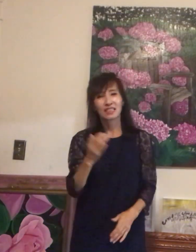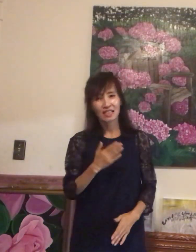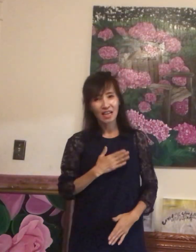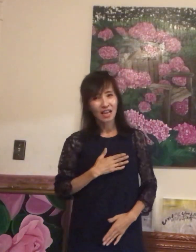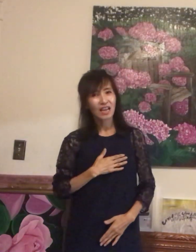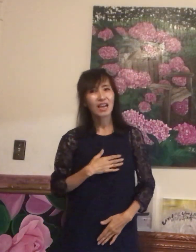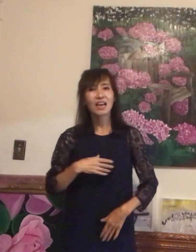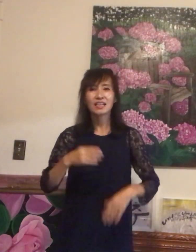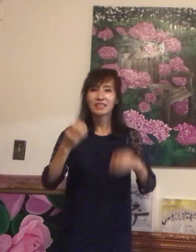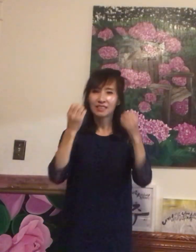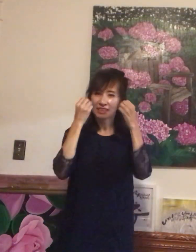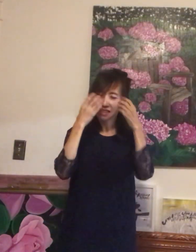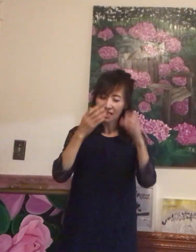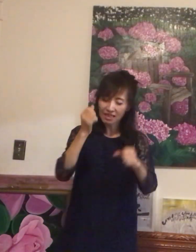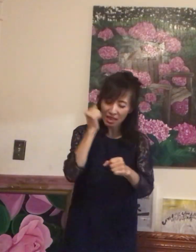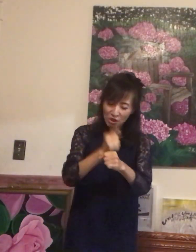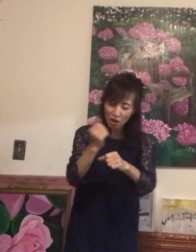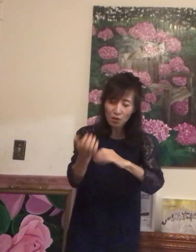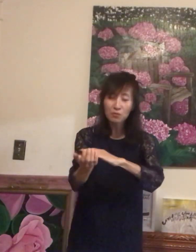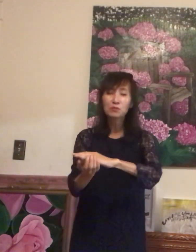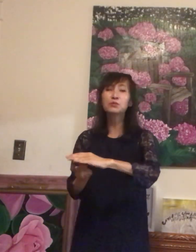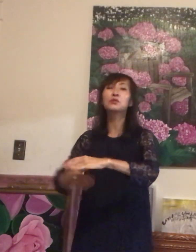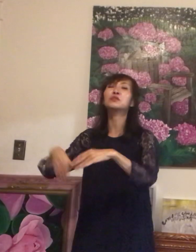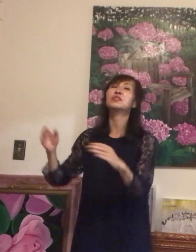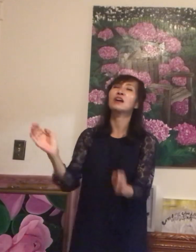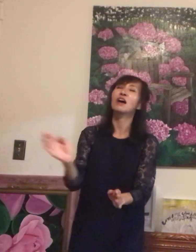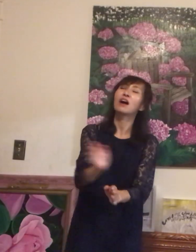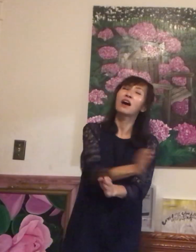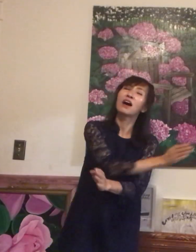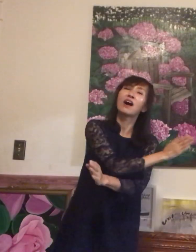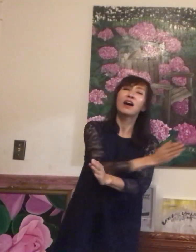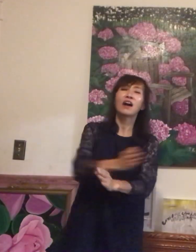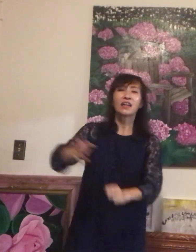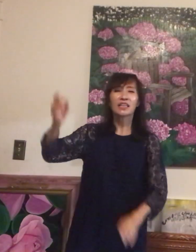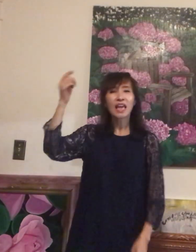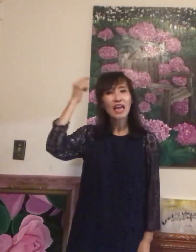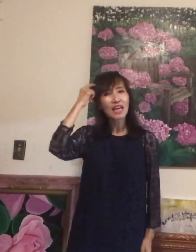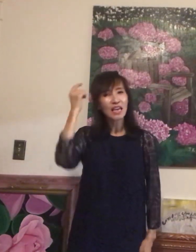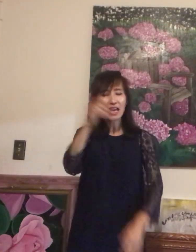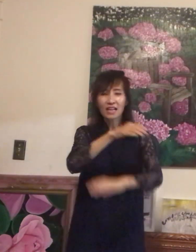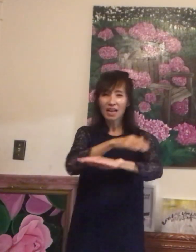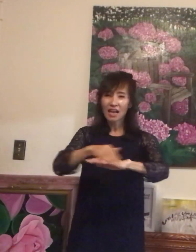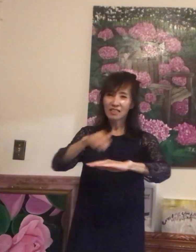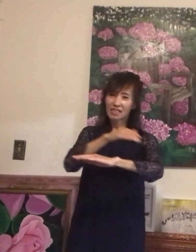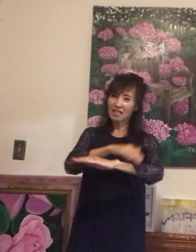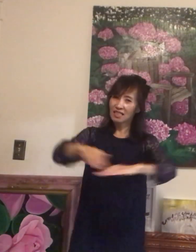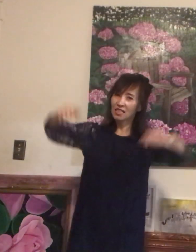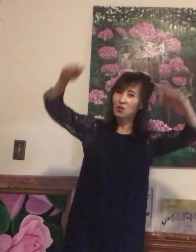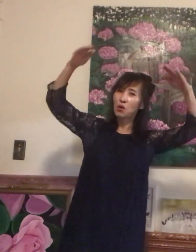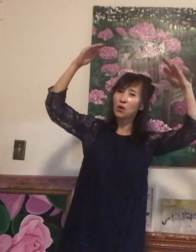나를 참새 전부터 계획하시고